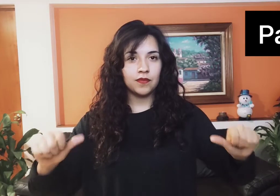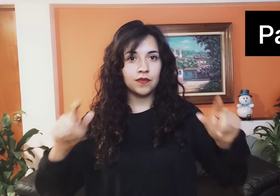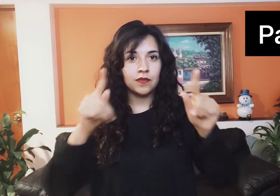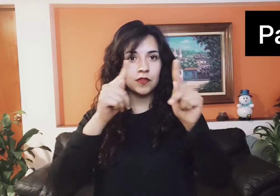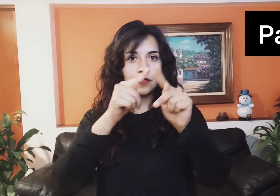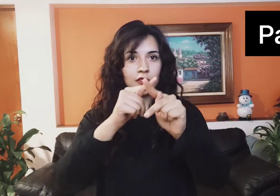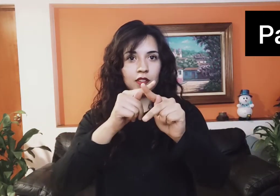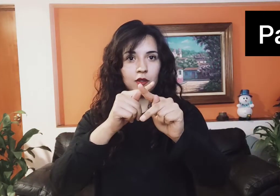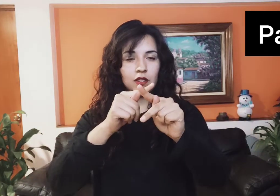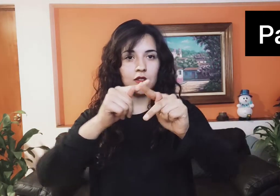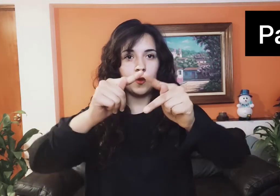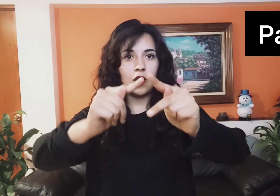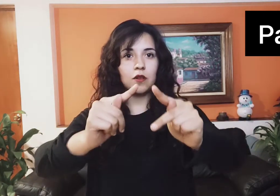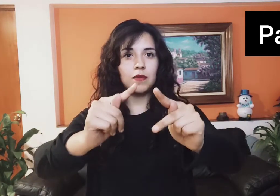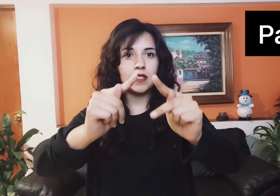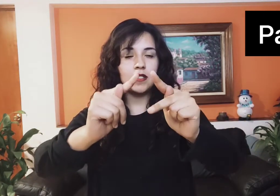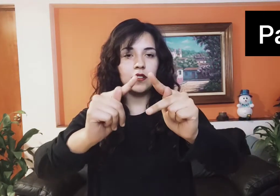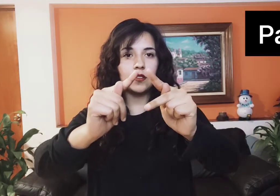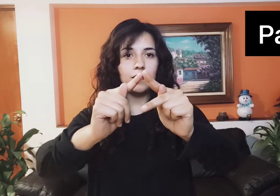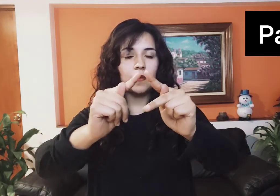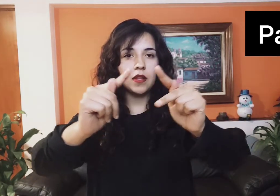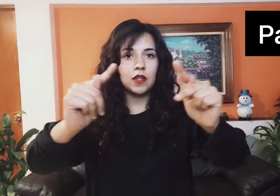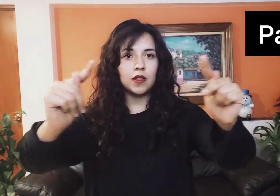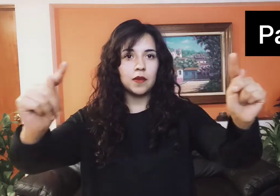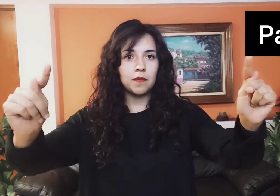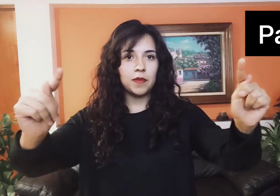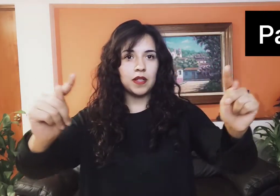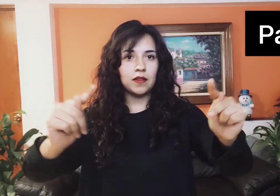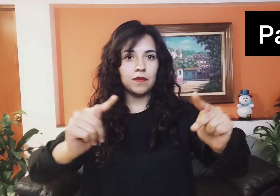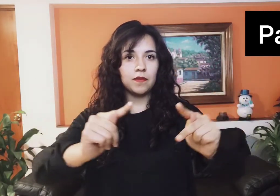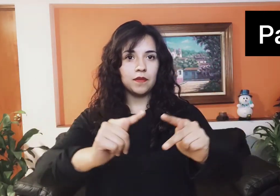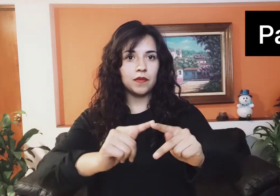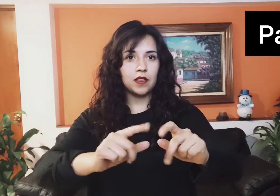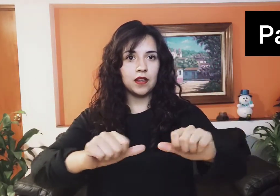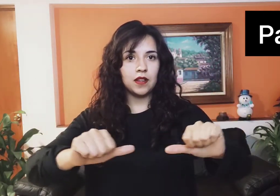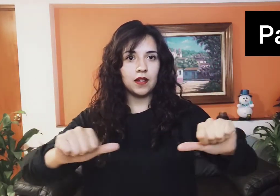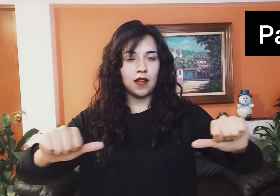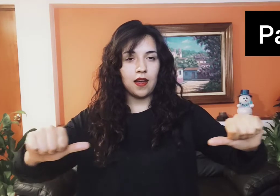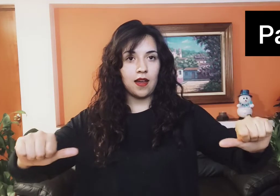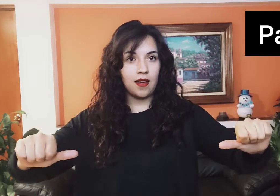Lo hago más lento. P A.